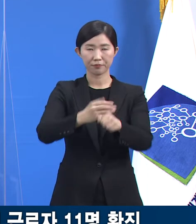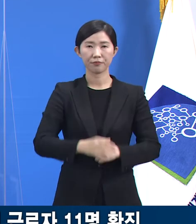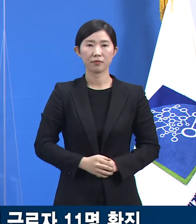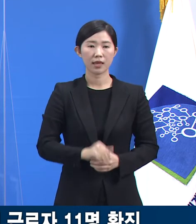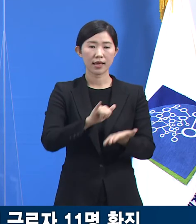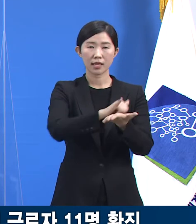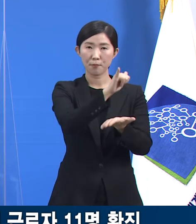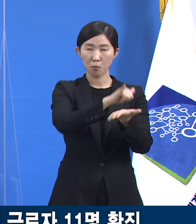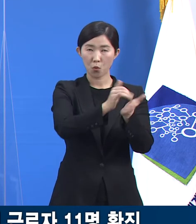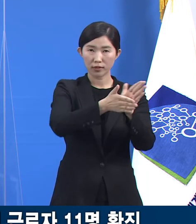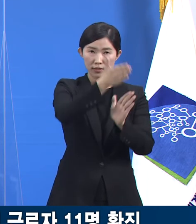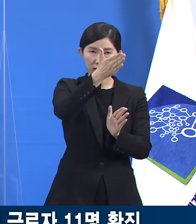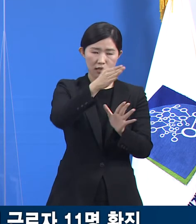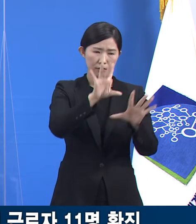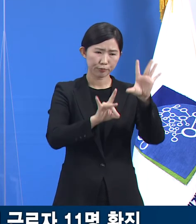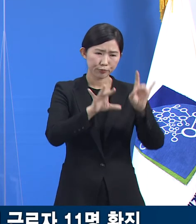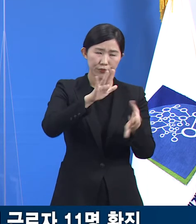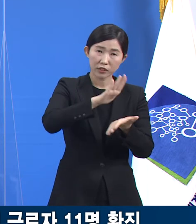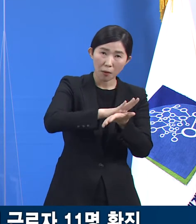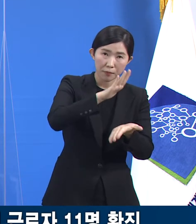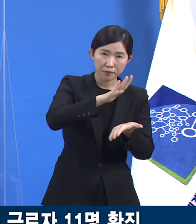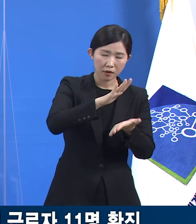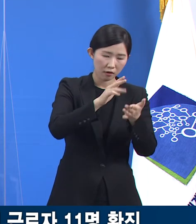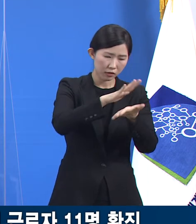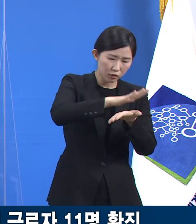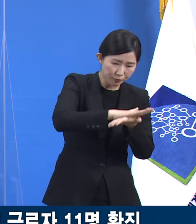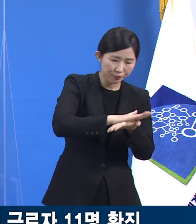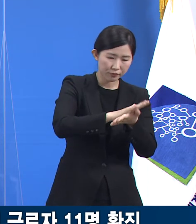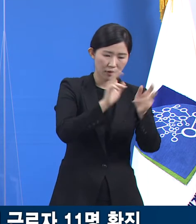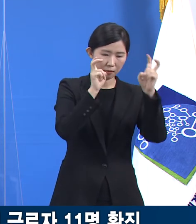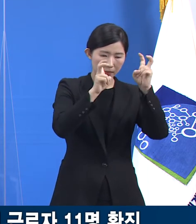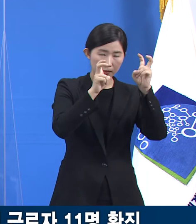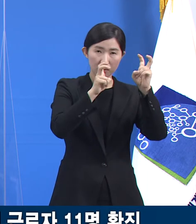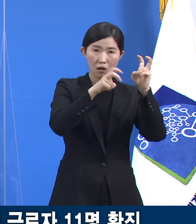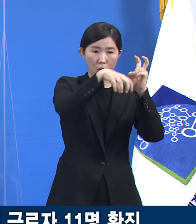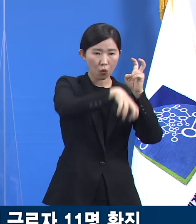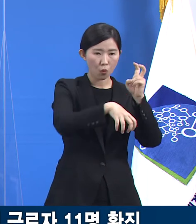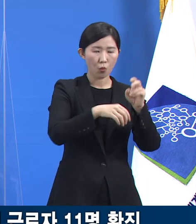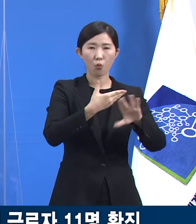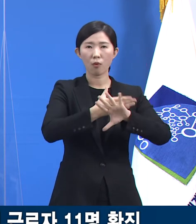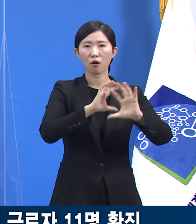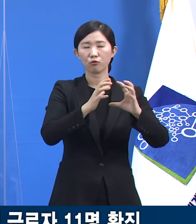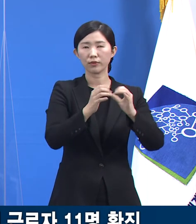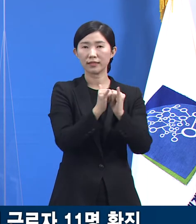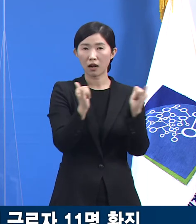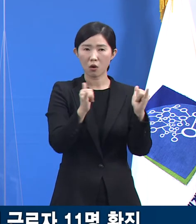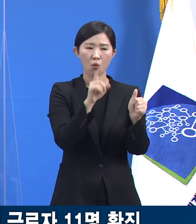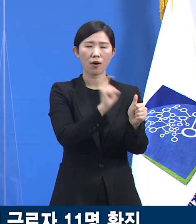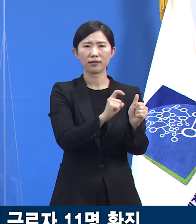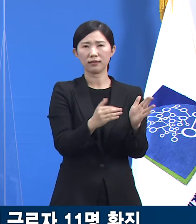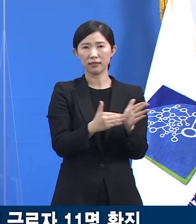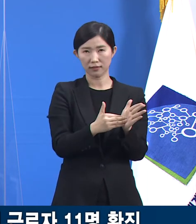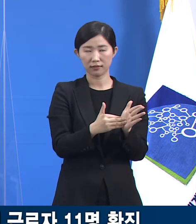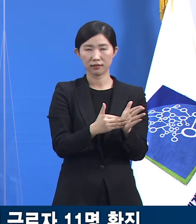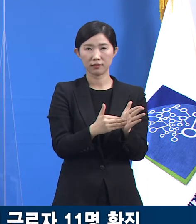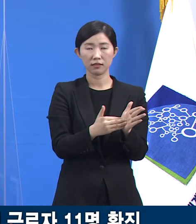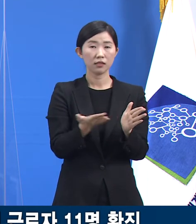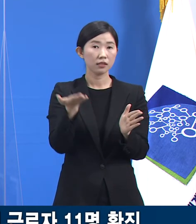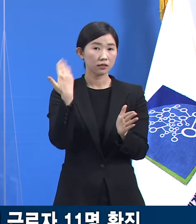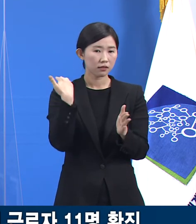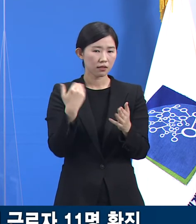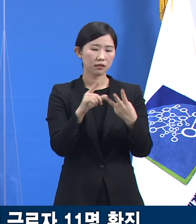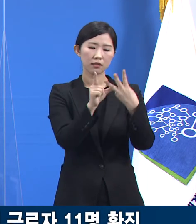김포시 소재 접착제 제조업체에서 외국인 근로자 확진 사례가 발생했습니다. 지난